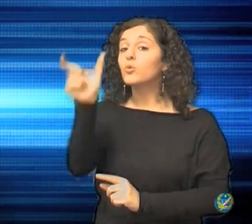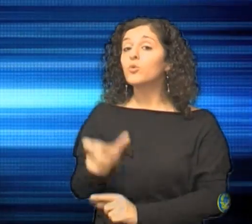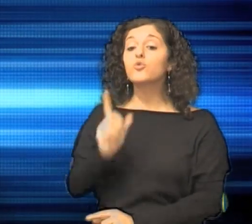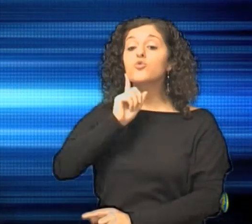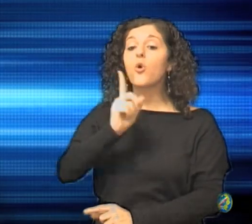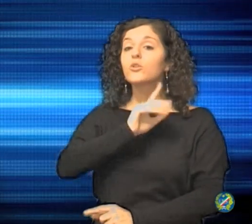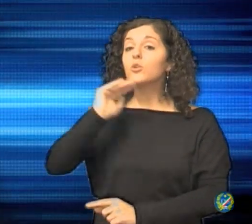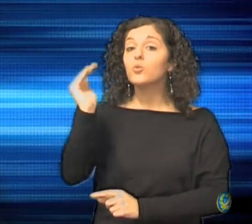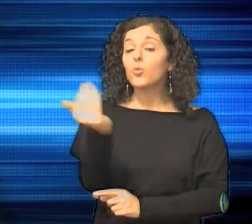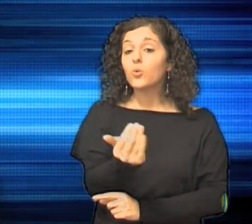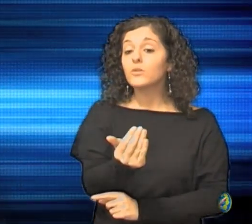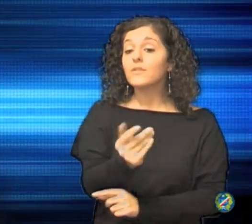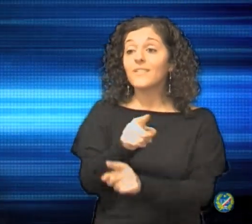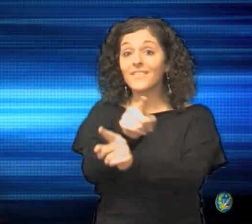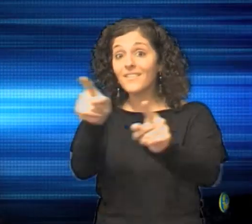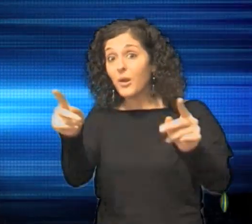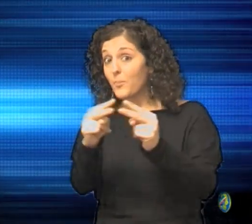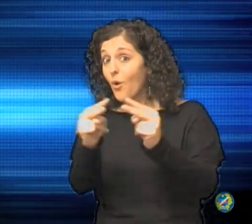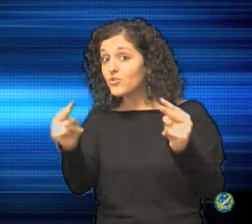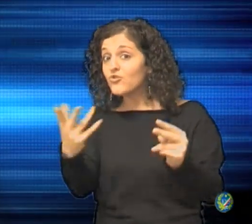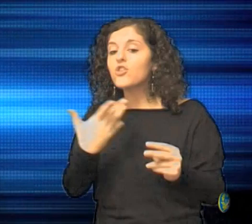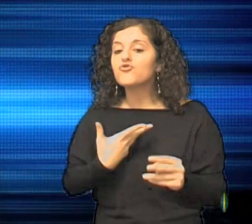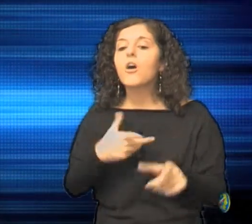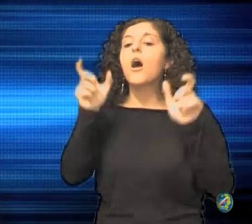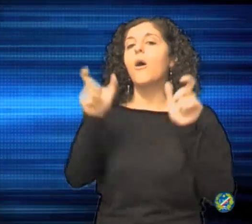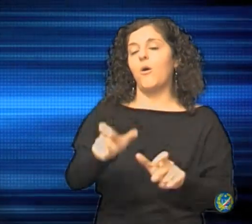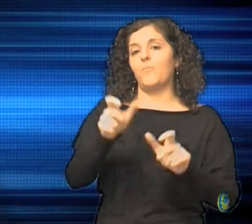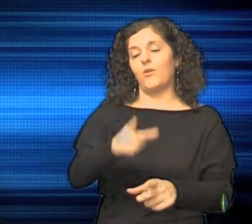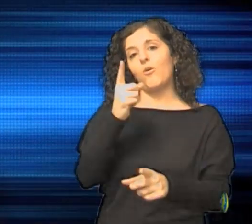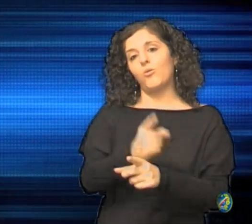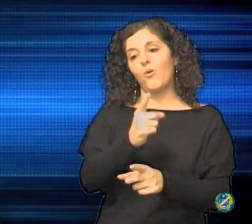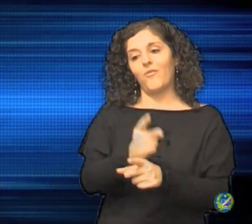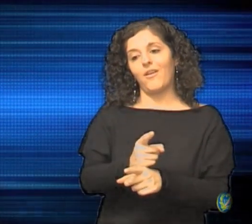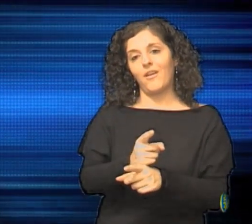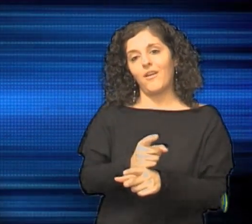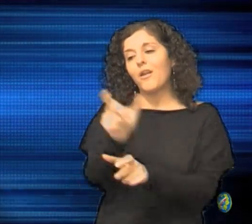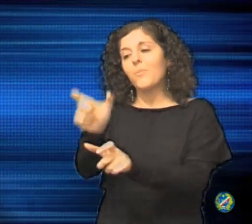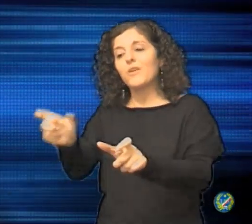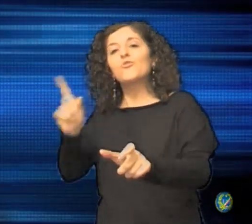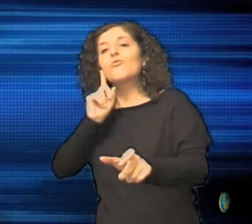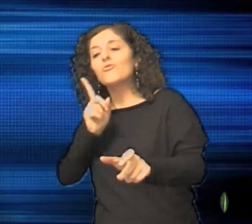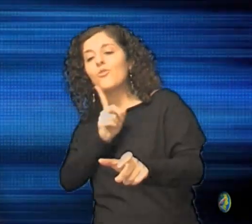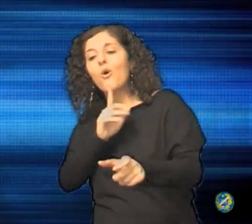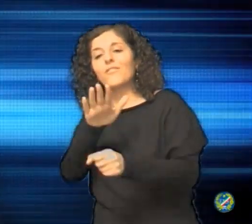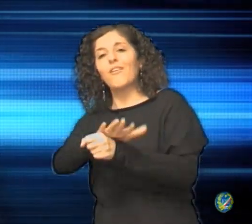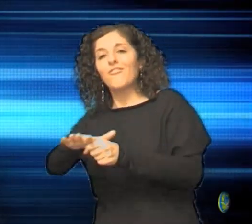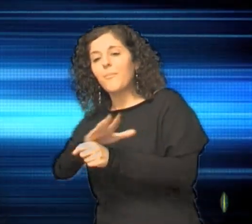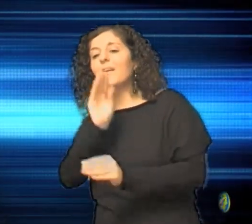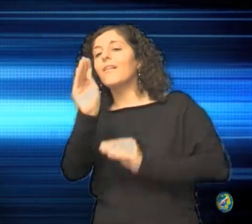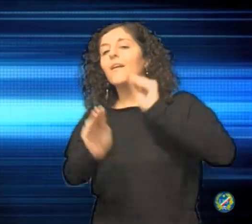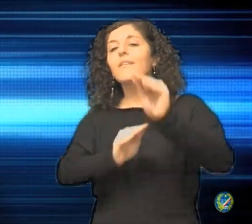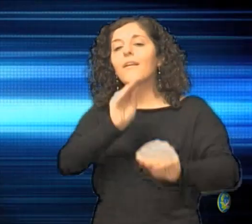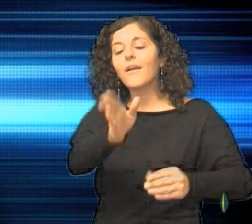provinciali hanno l'obbligo, dovere, di assistere i sordi e i loro familiari che ne faranno